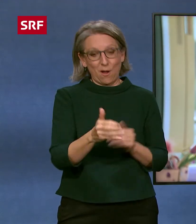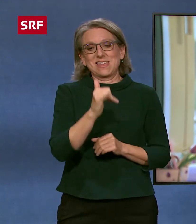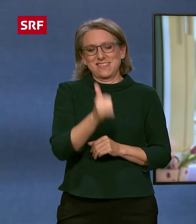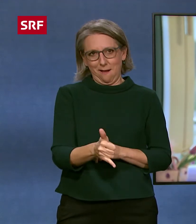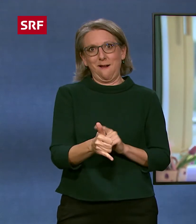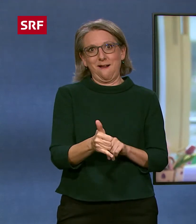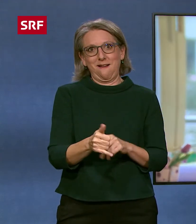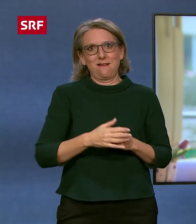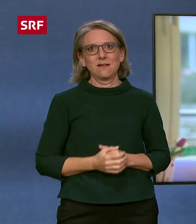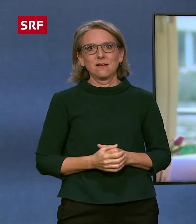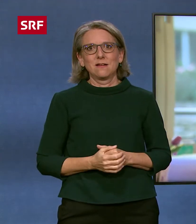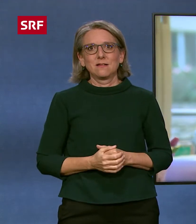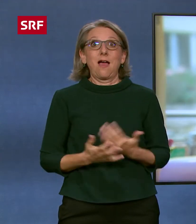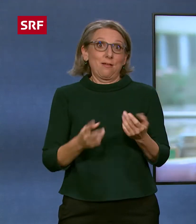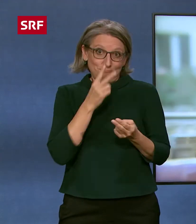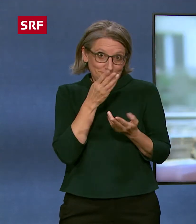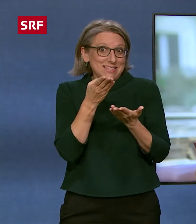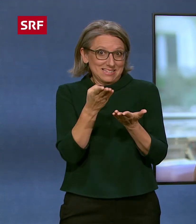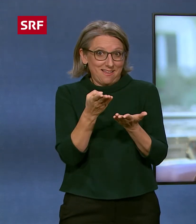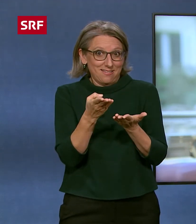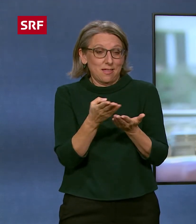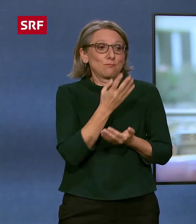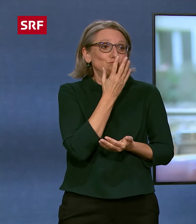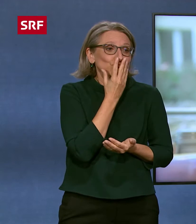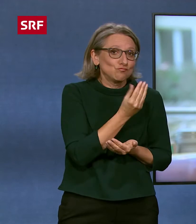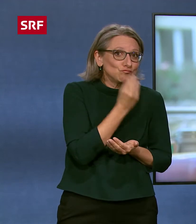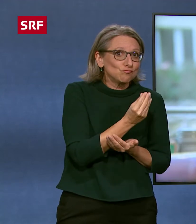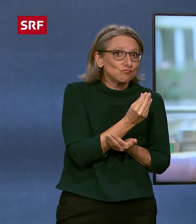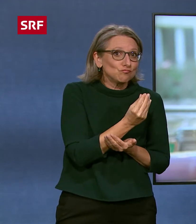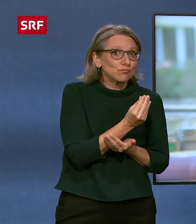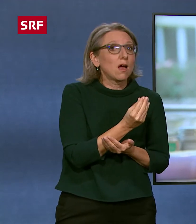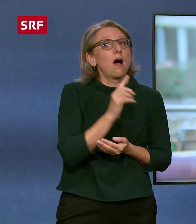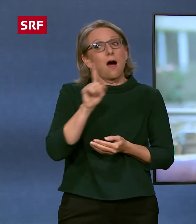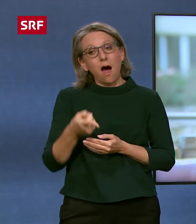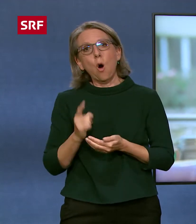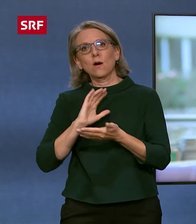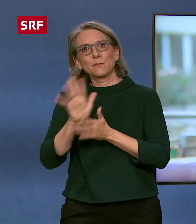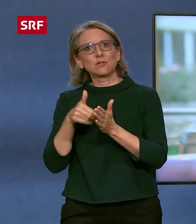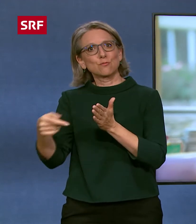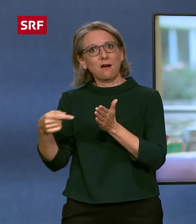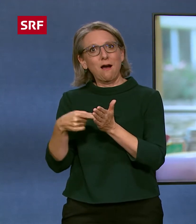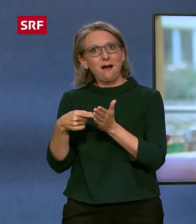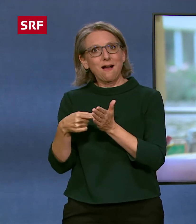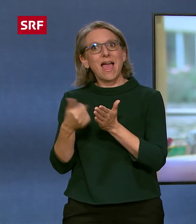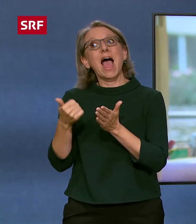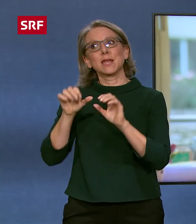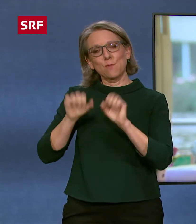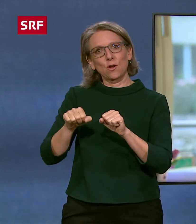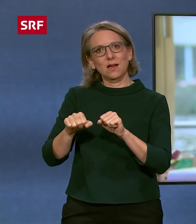Also du hast es jetzt schon mitbekommen. Neben dem Lippenlesen kann auch Gebärdensprache eine Möglichkeit sein, dass sich gehörlose Menschen